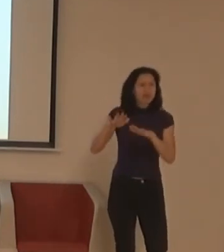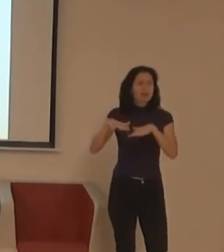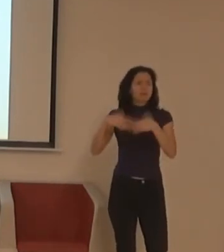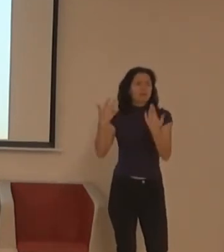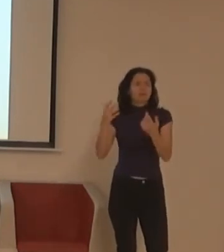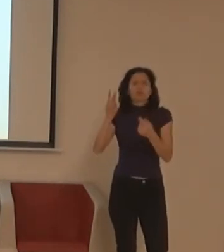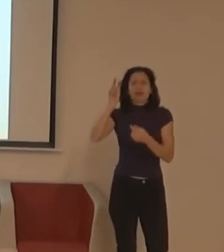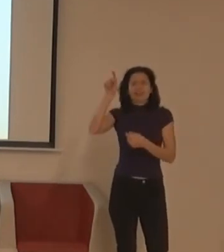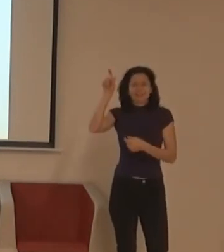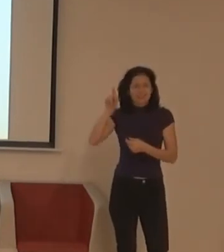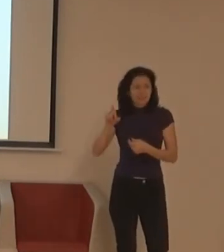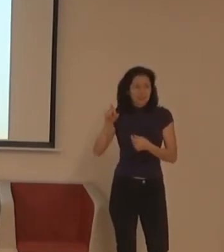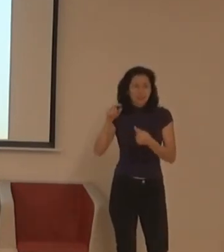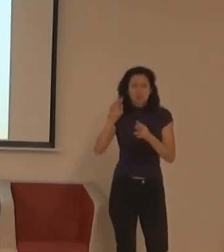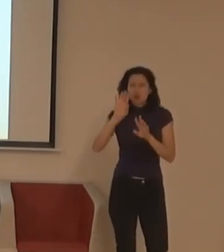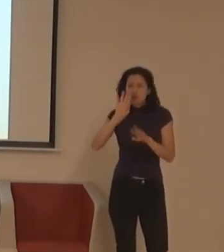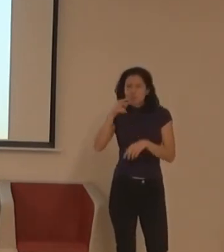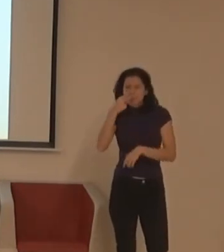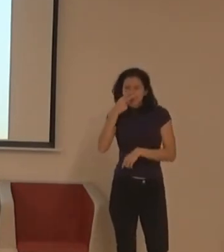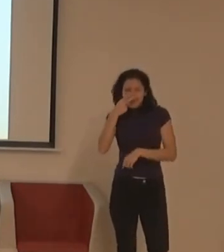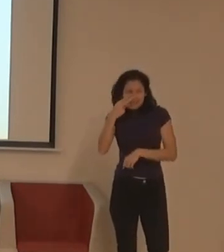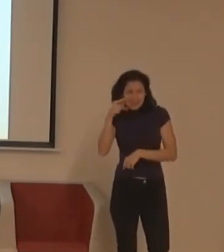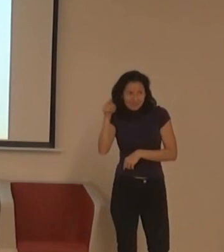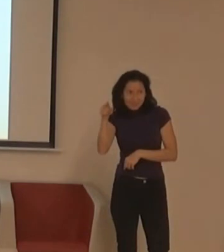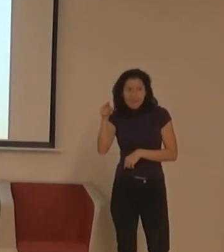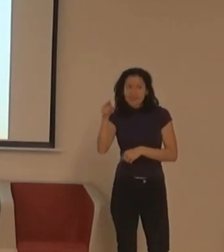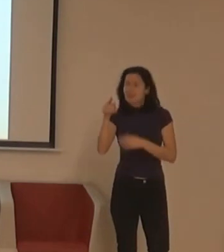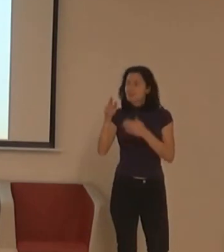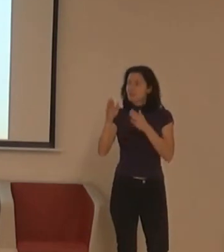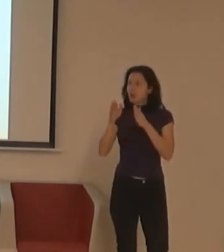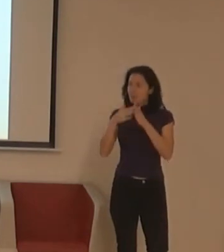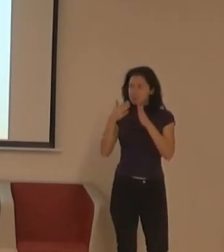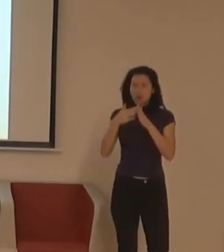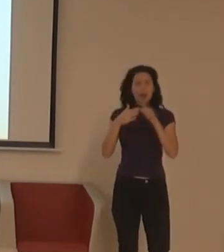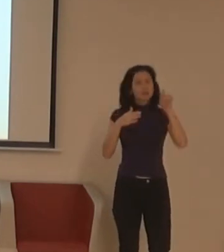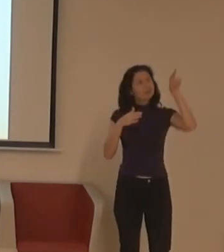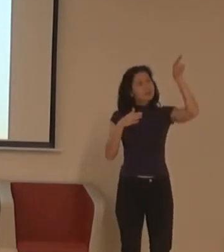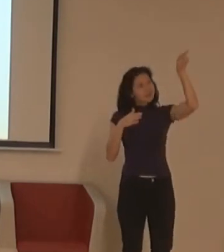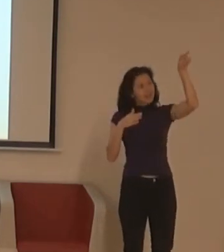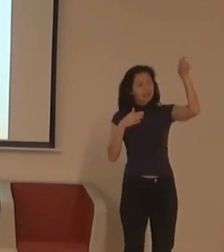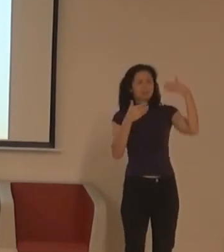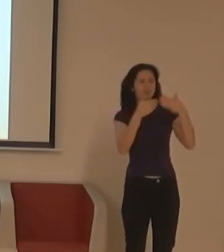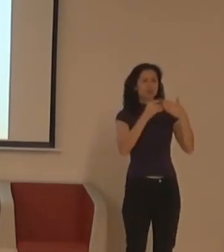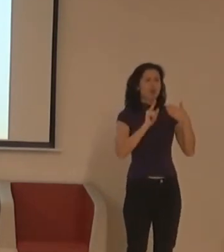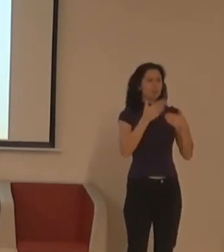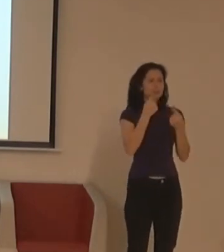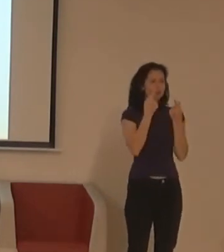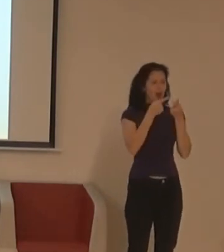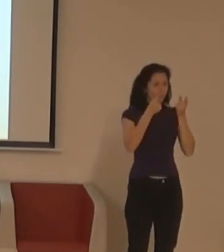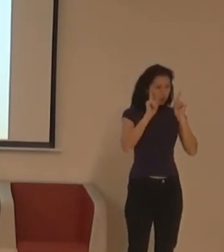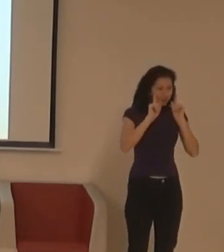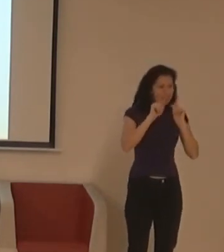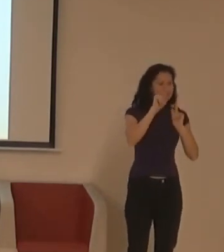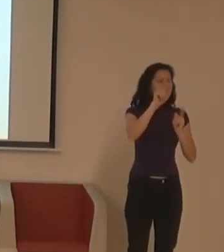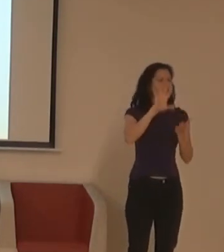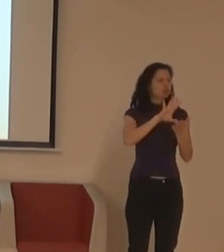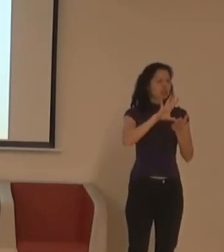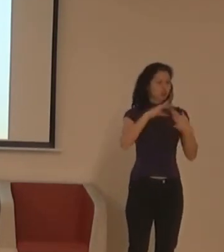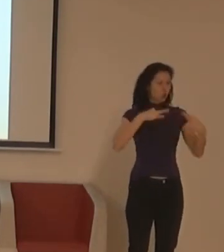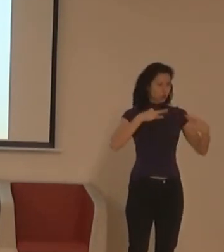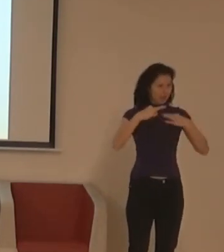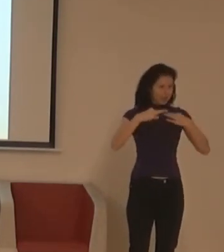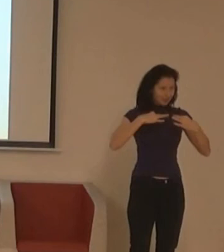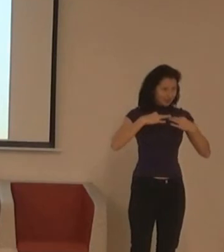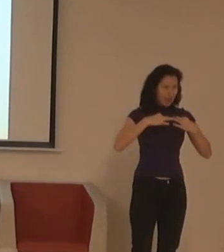do toho studijního oddělení na Masarkové univerzicentě nebo do tej Reziasu, přes všechny ty schody a obklíčky je složitější, než tam přijet bezbariárovým příchodem,